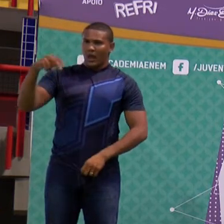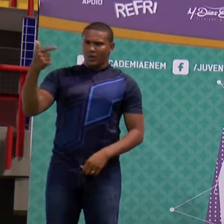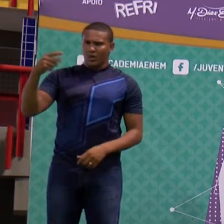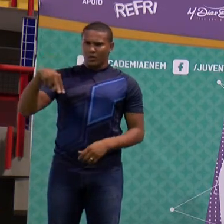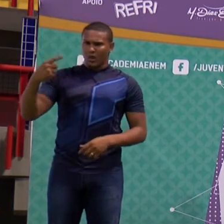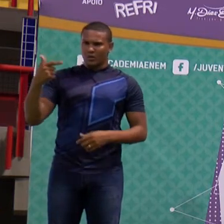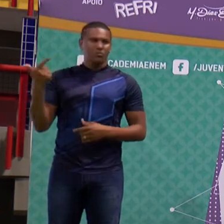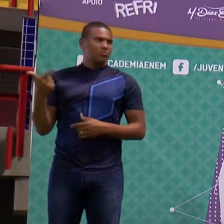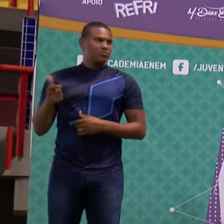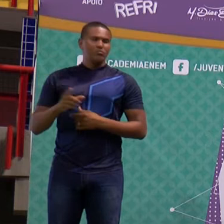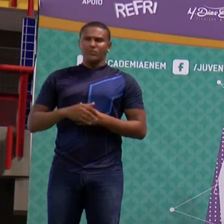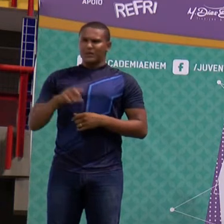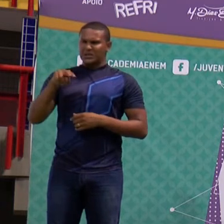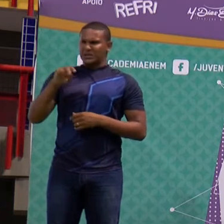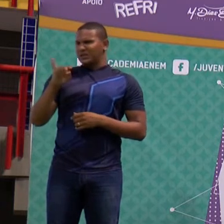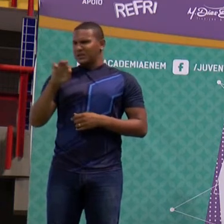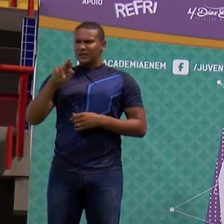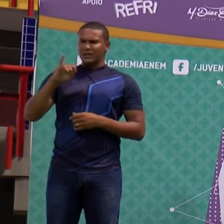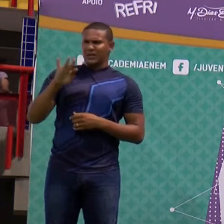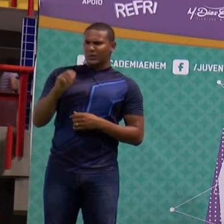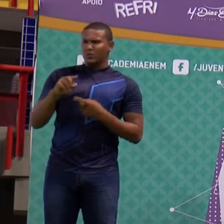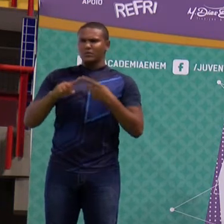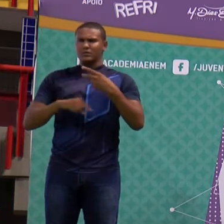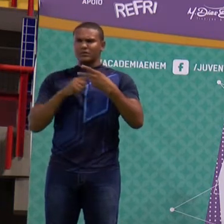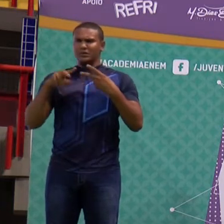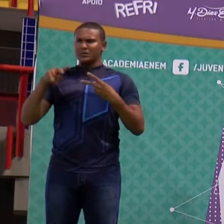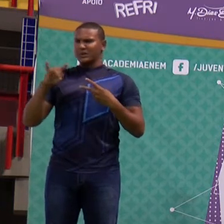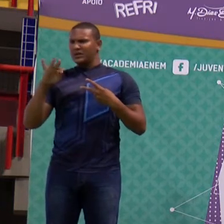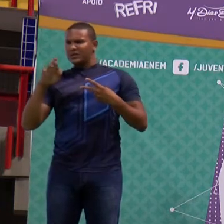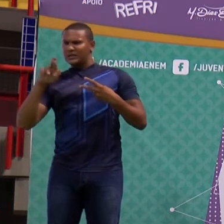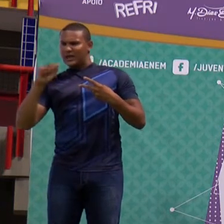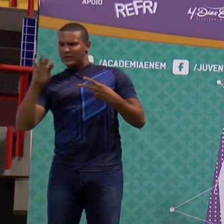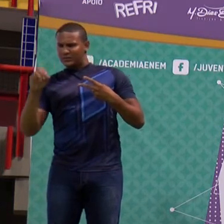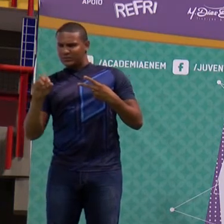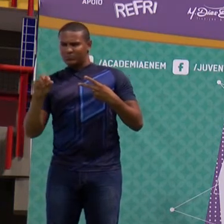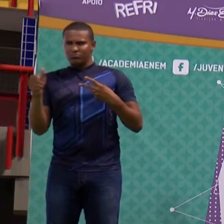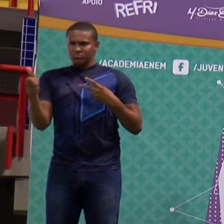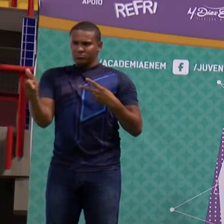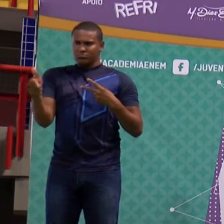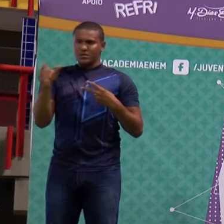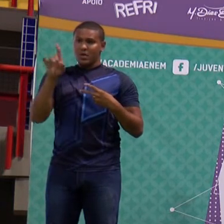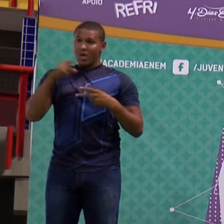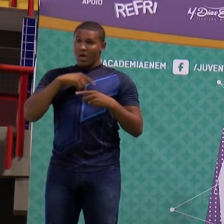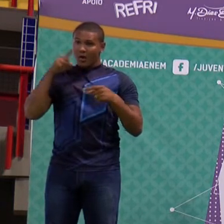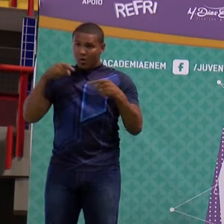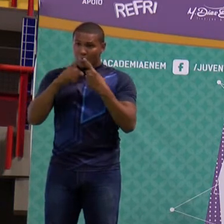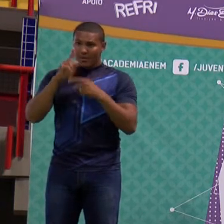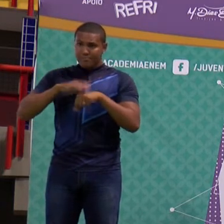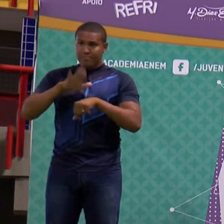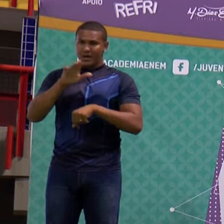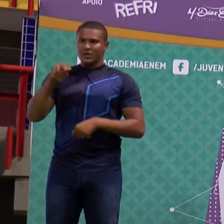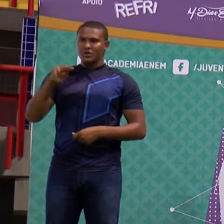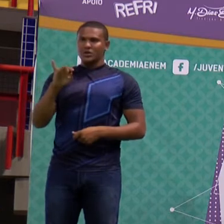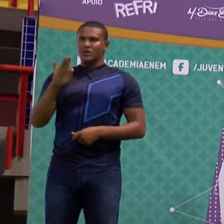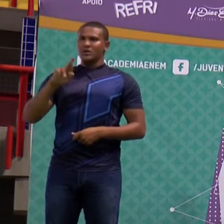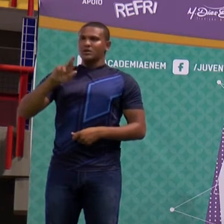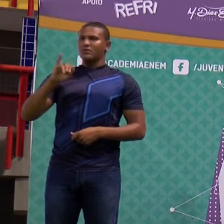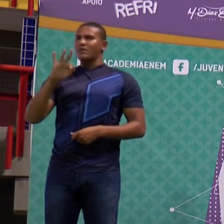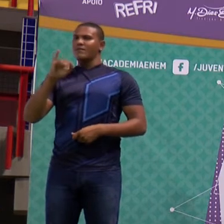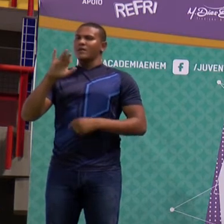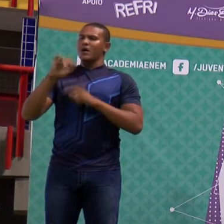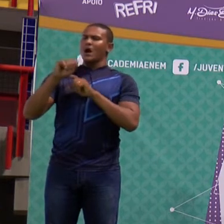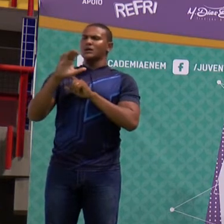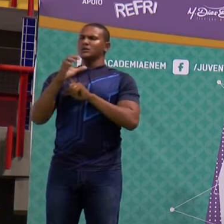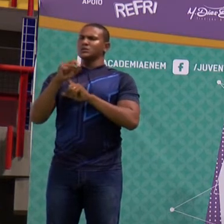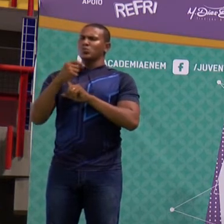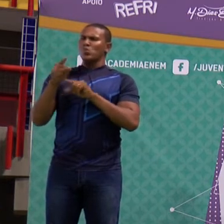nitrito e nitrato, na verdade, isso aí está mais a ver com o mecanismo da nitrificação. O que é isso?